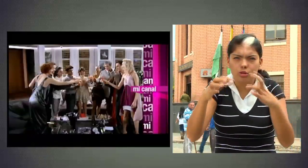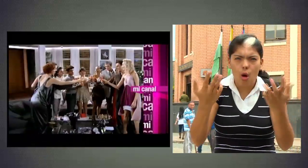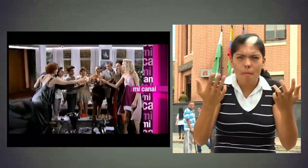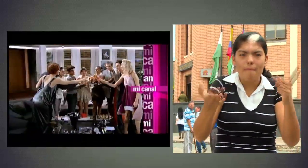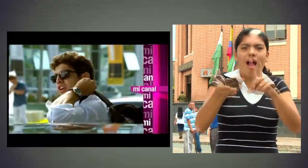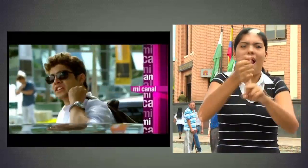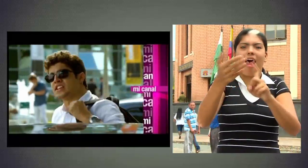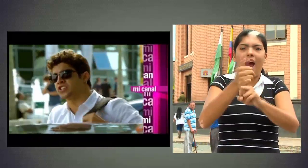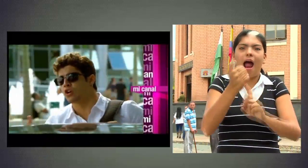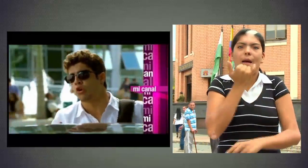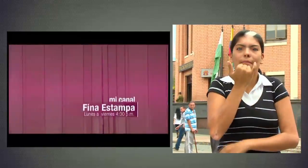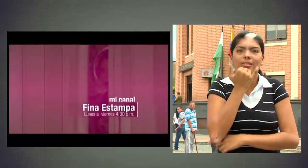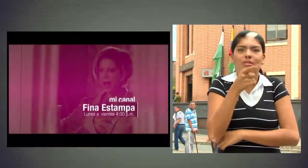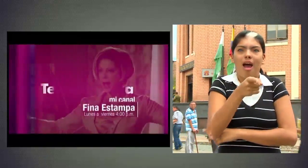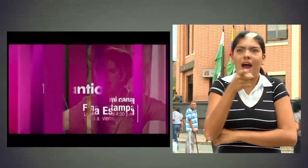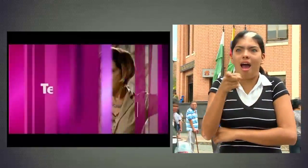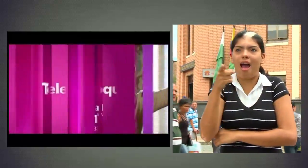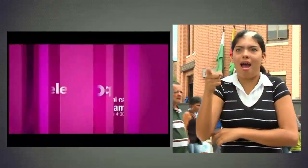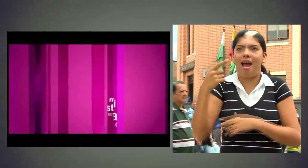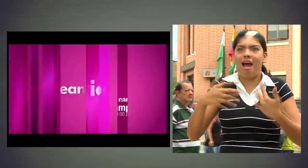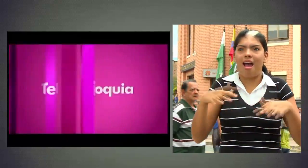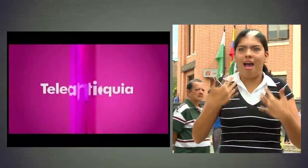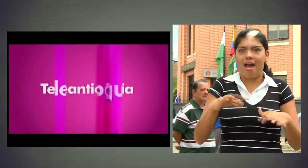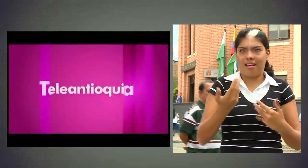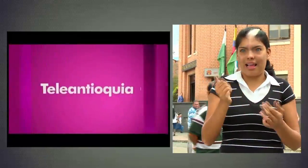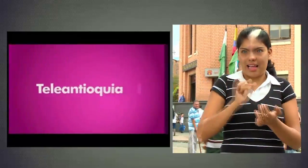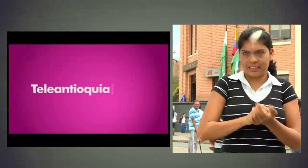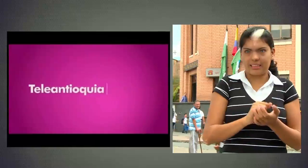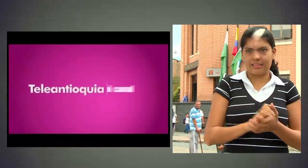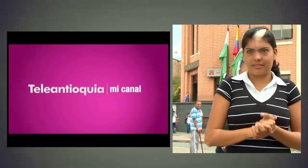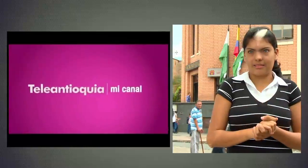pues ya va a poder saber qué pasó, cuál es como la trama de la película como tal.